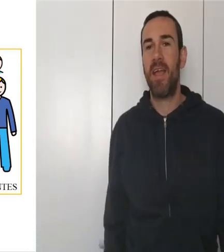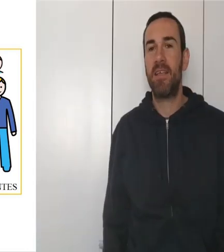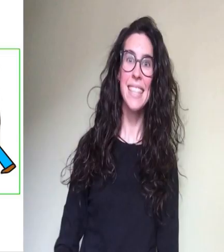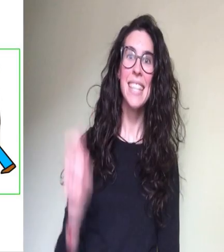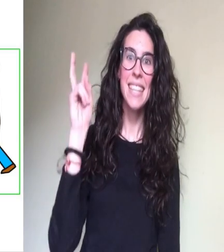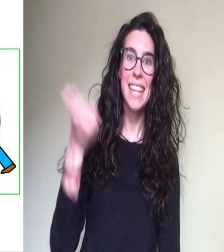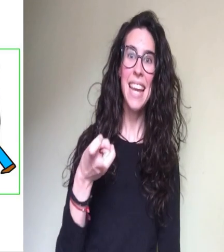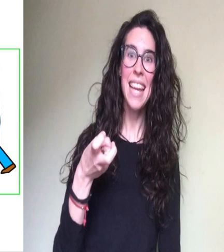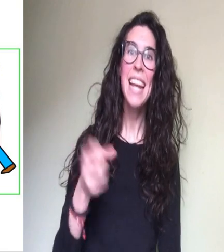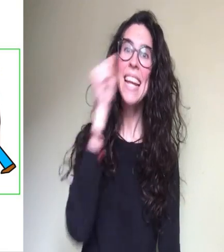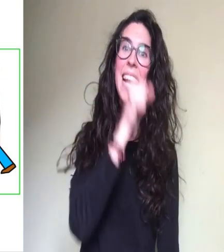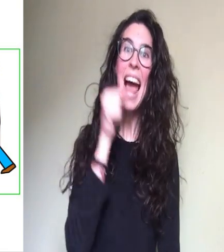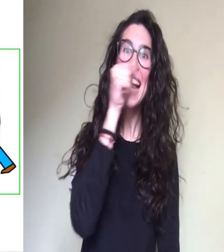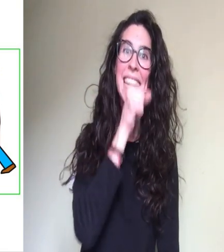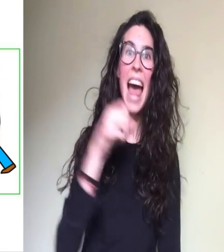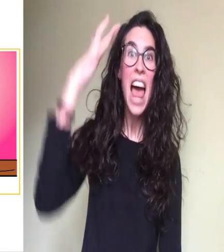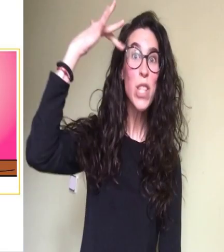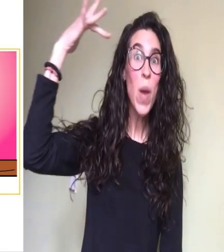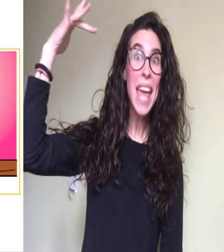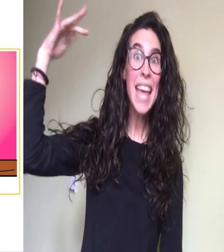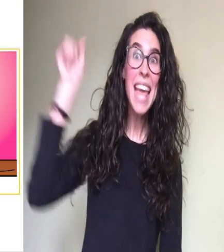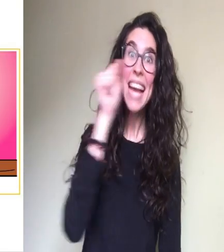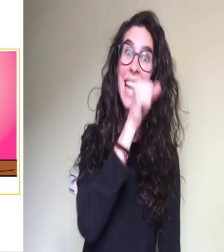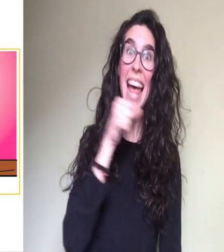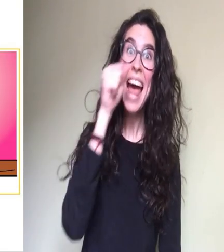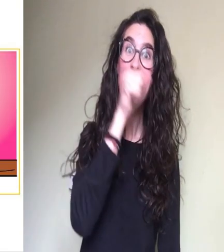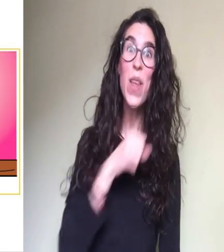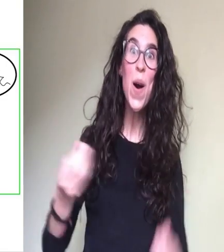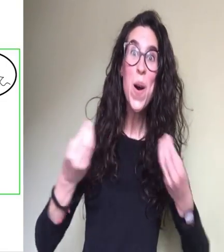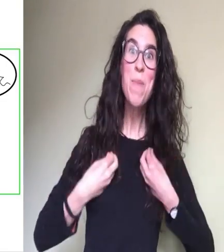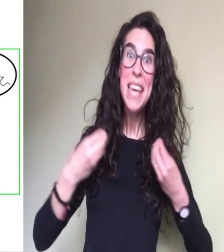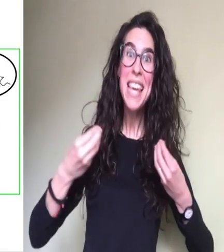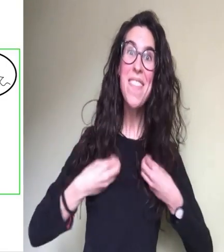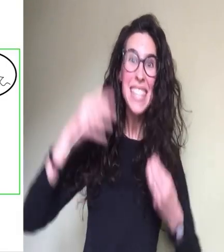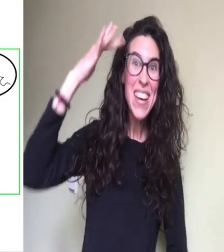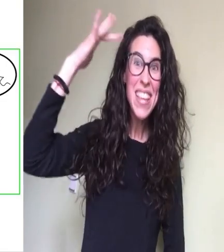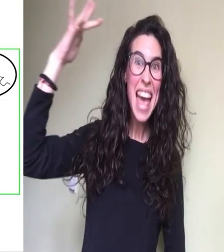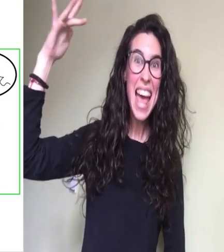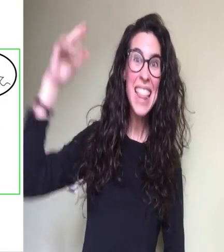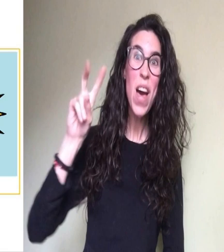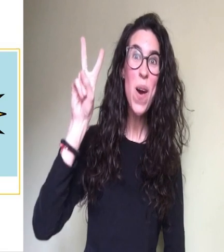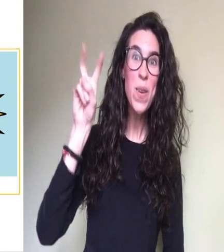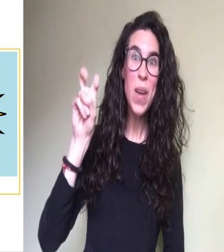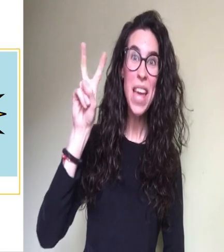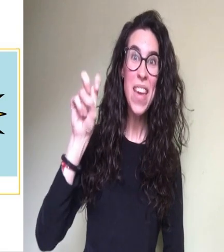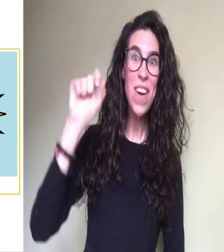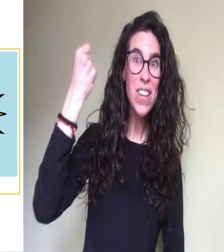Ven, canta, sueña cantando, vive soñando un nuevo